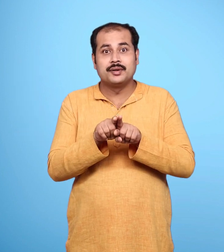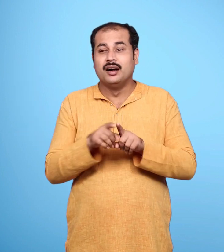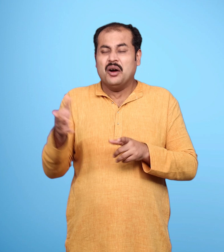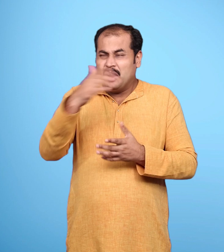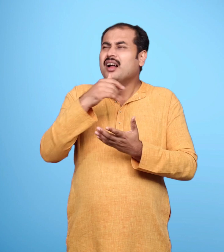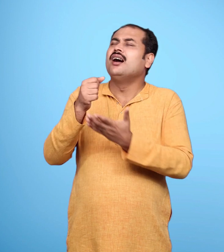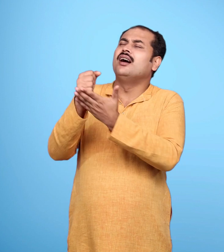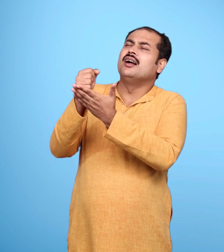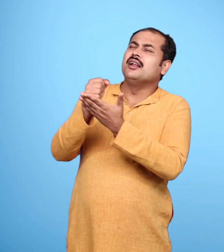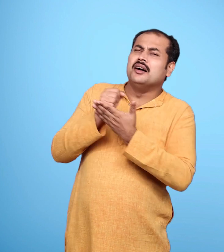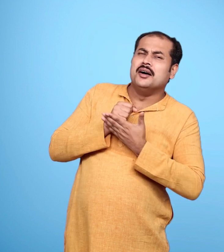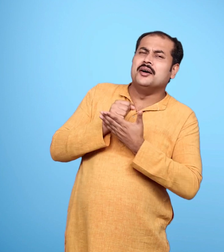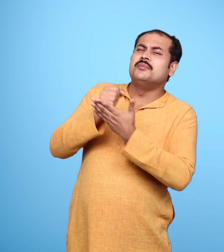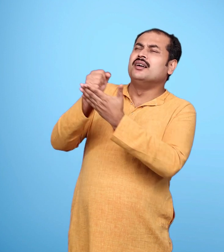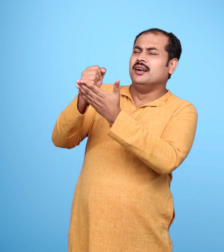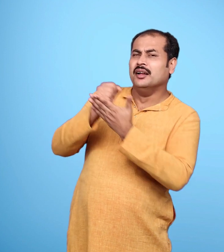वह सहायता के लिए पुकार रहे हुँ